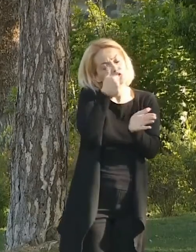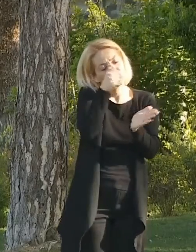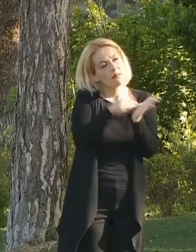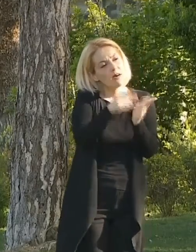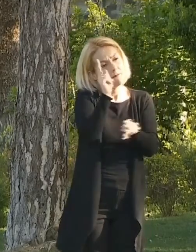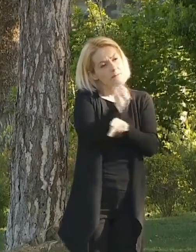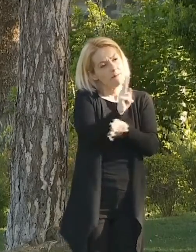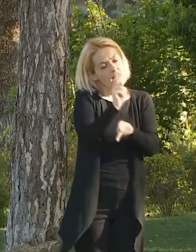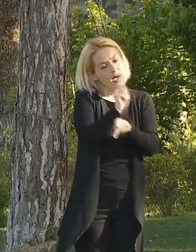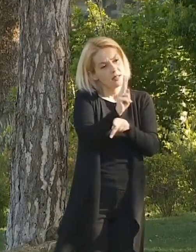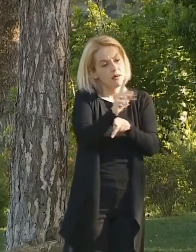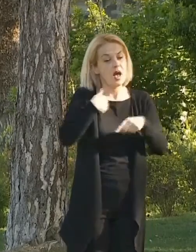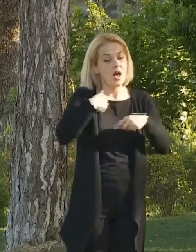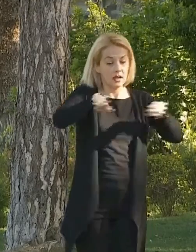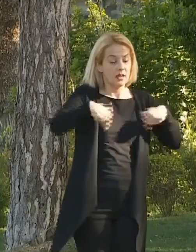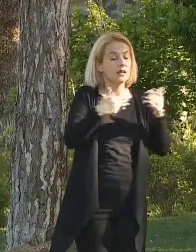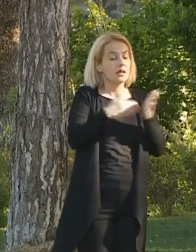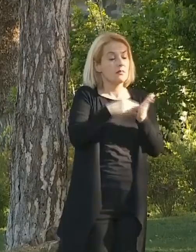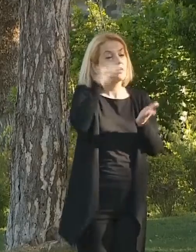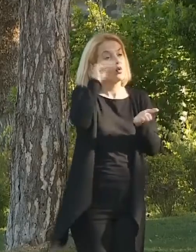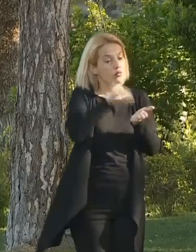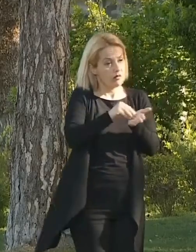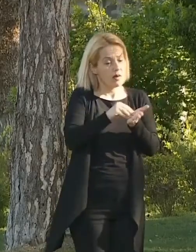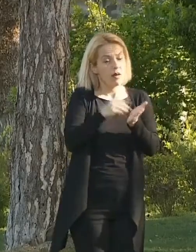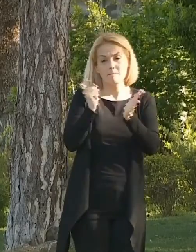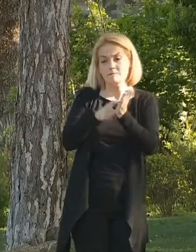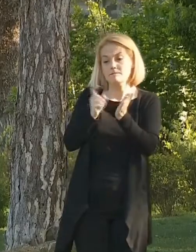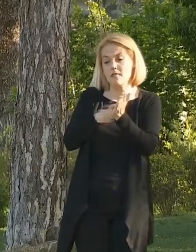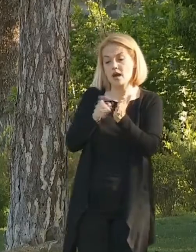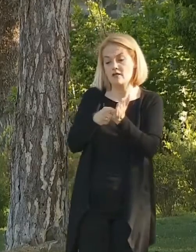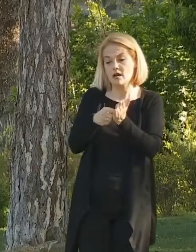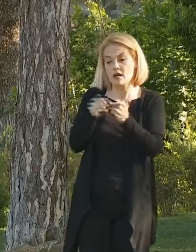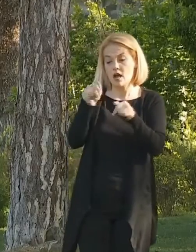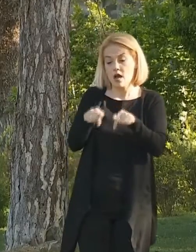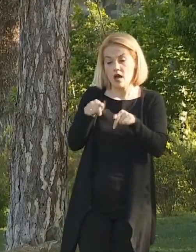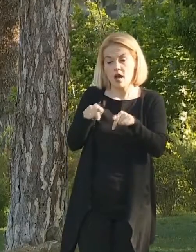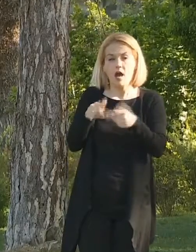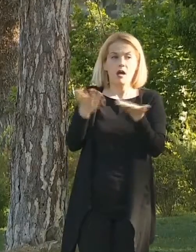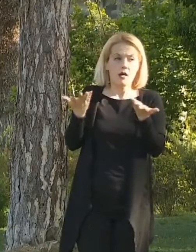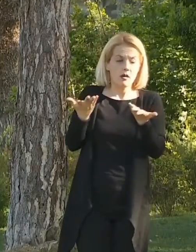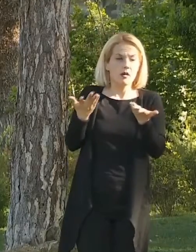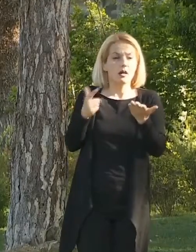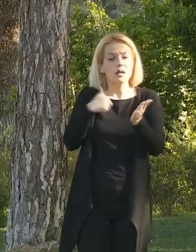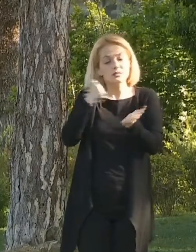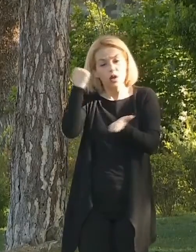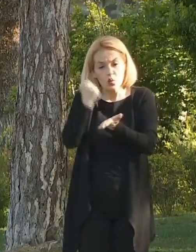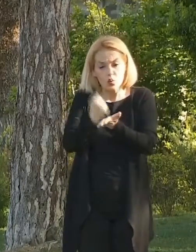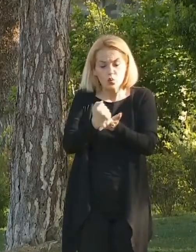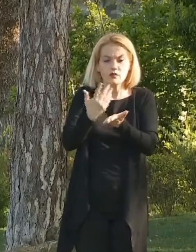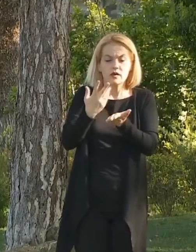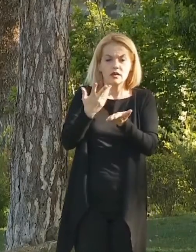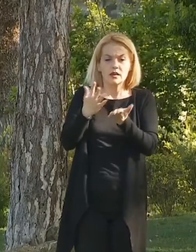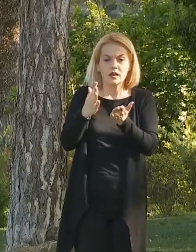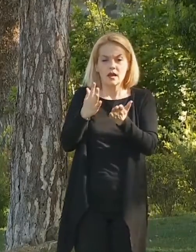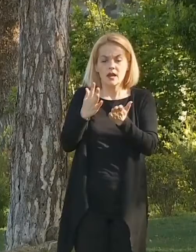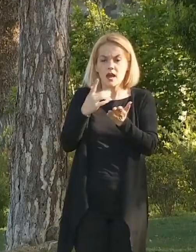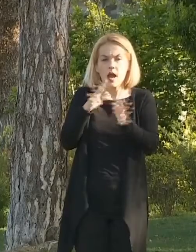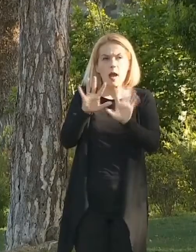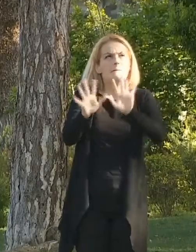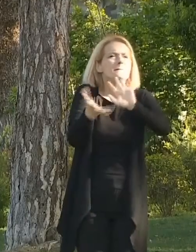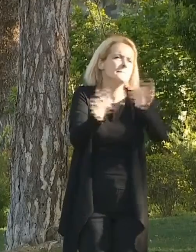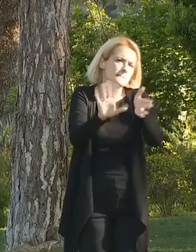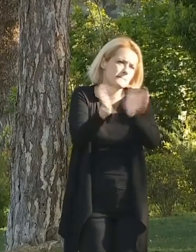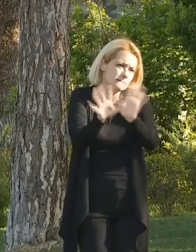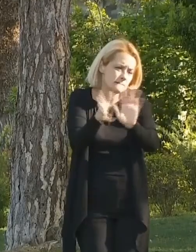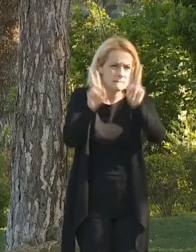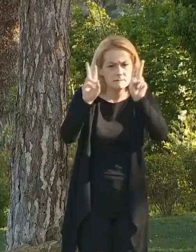утврдиме кога би биле изборите. Затоа побаравме бакар, макар да се утврди потенцијален датум за